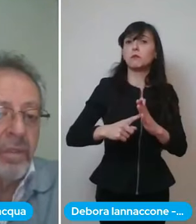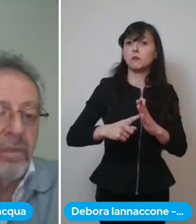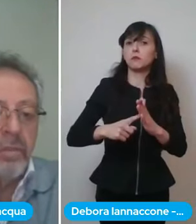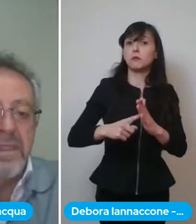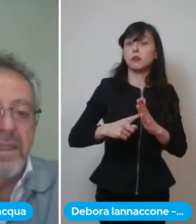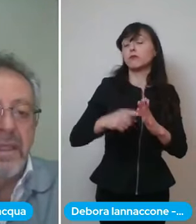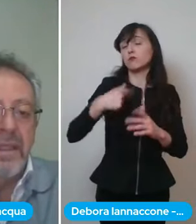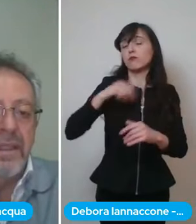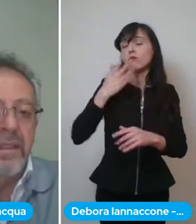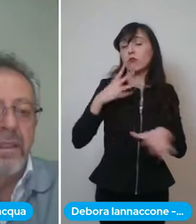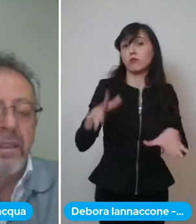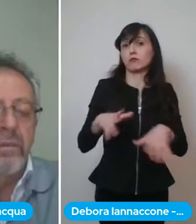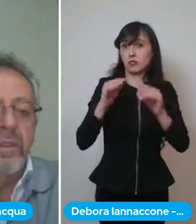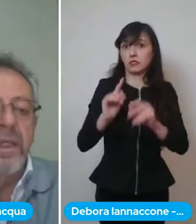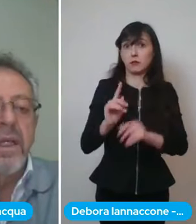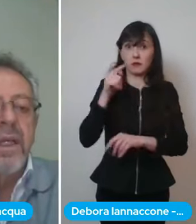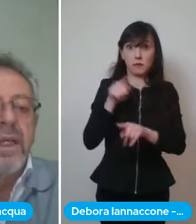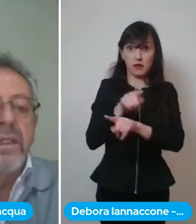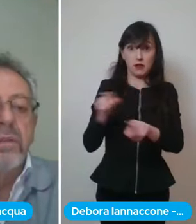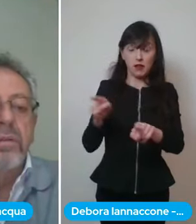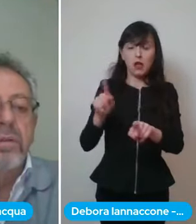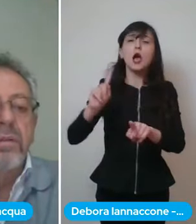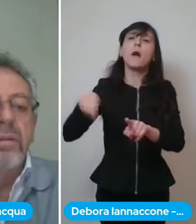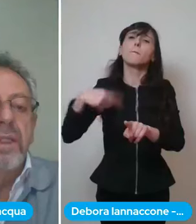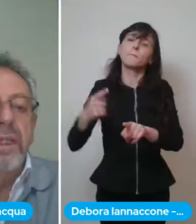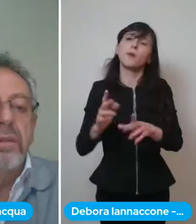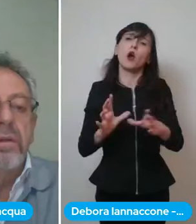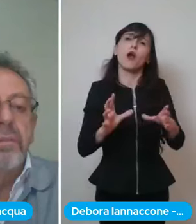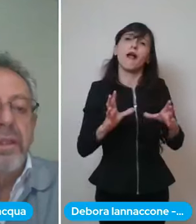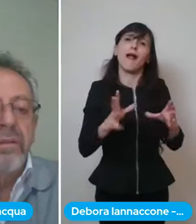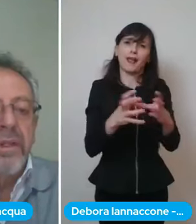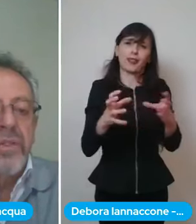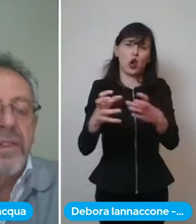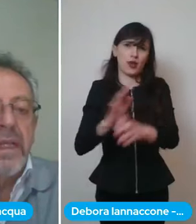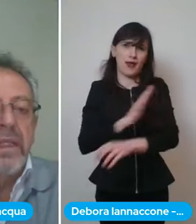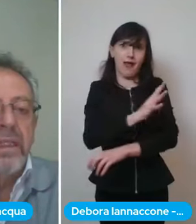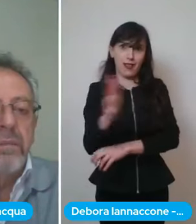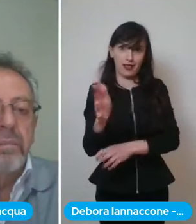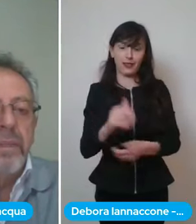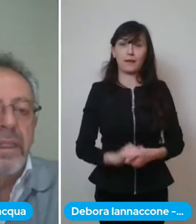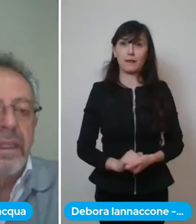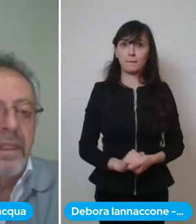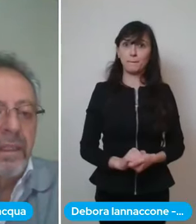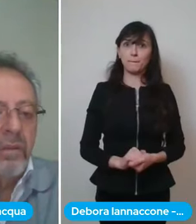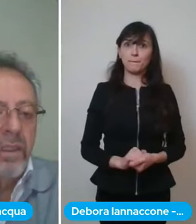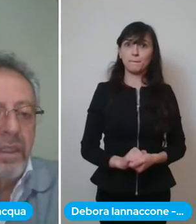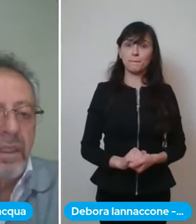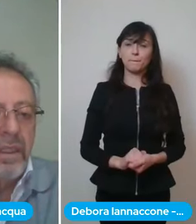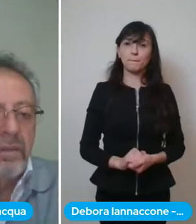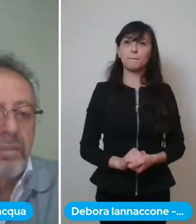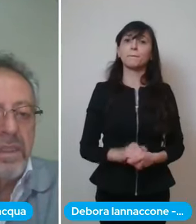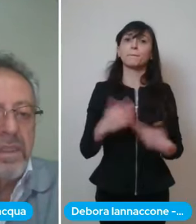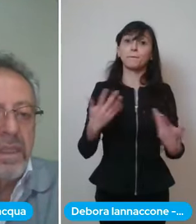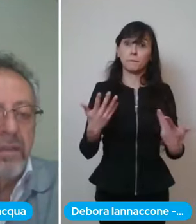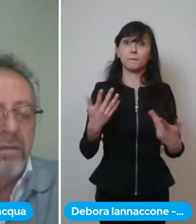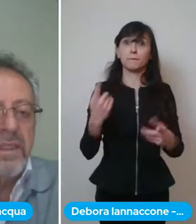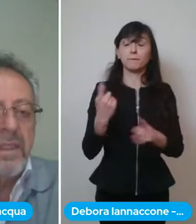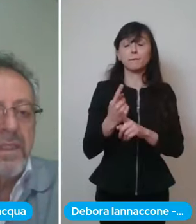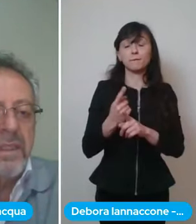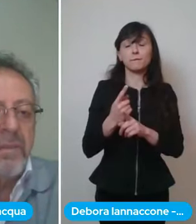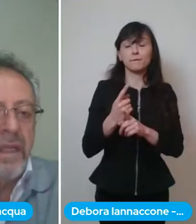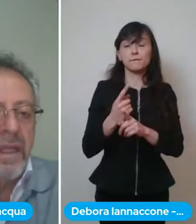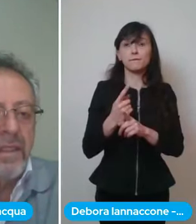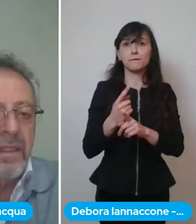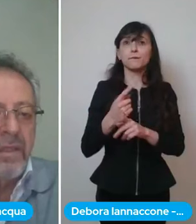fragili poi passare ad altre categorie tenuto conto che il nuovo piano vaccinale per le categorie che non presentano